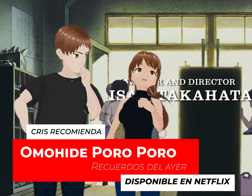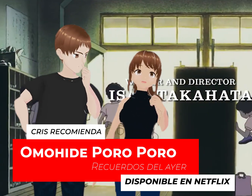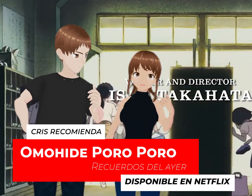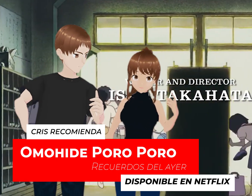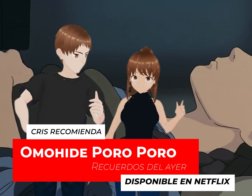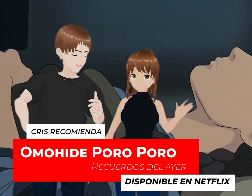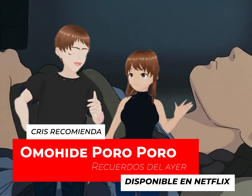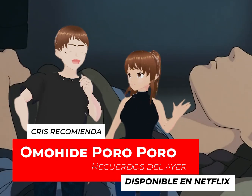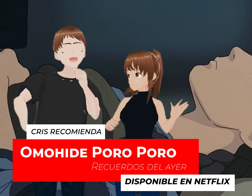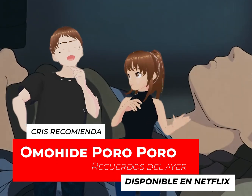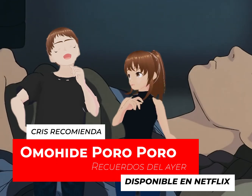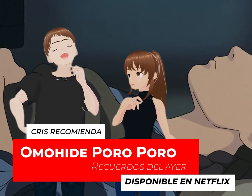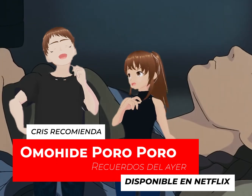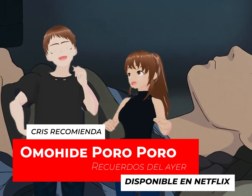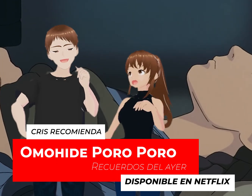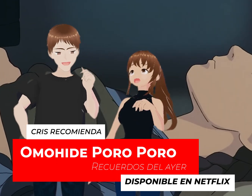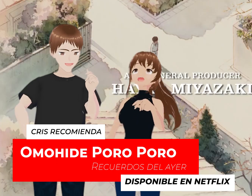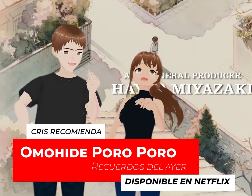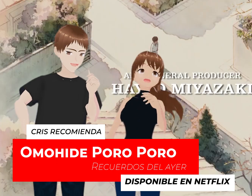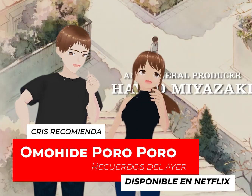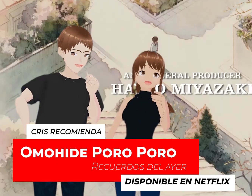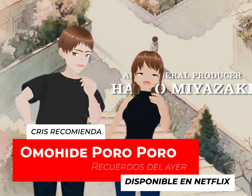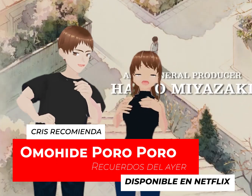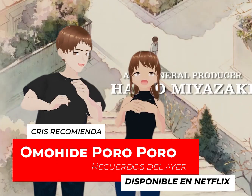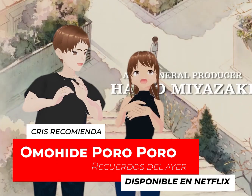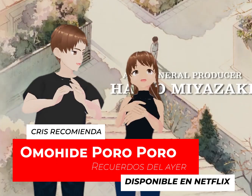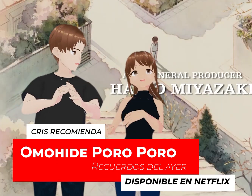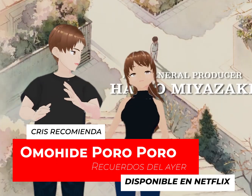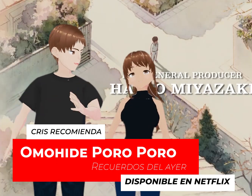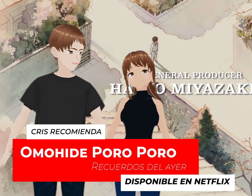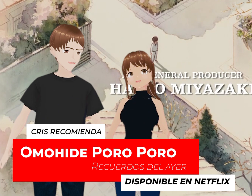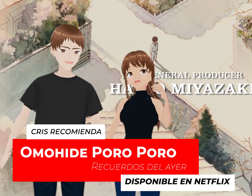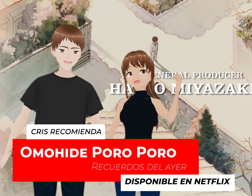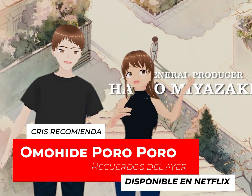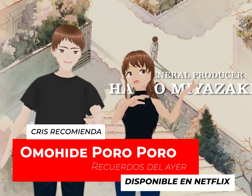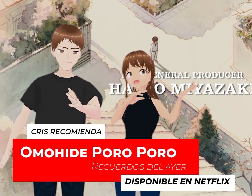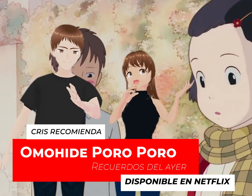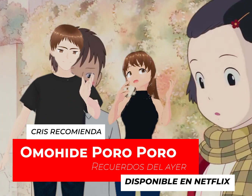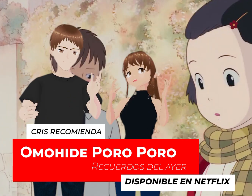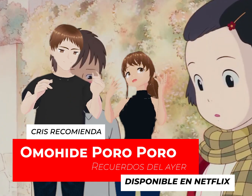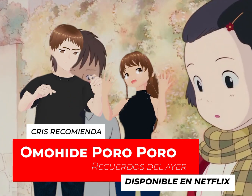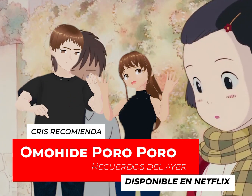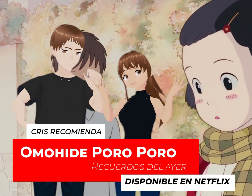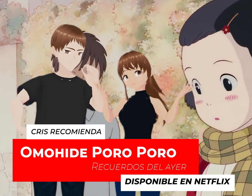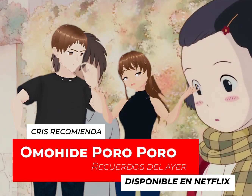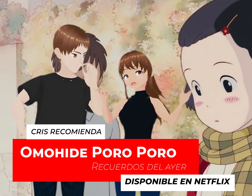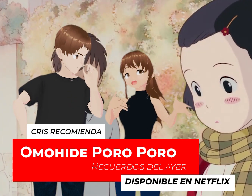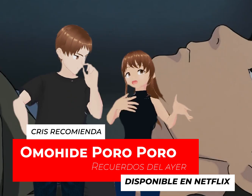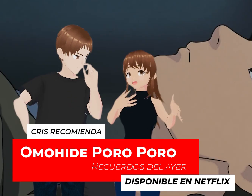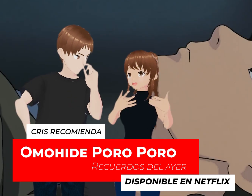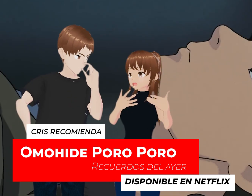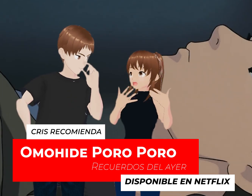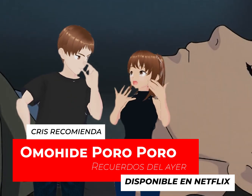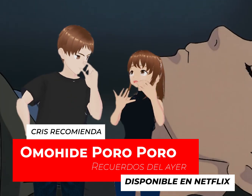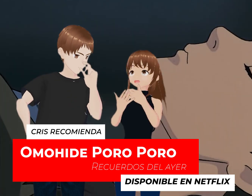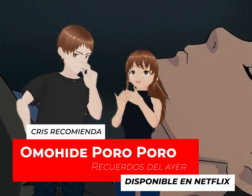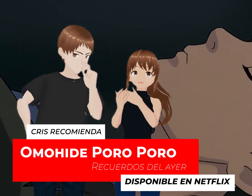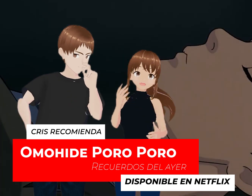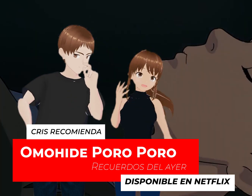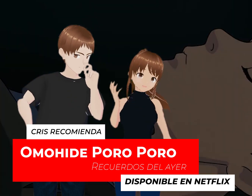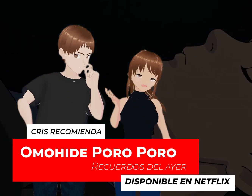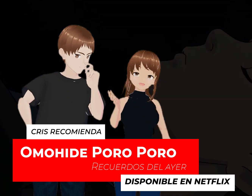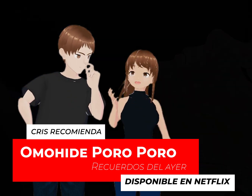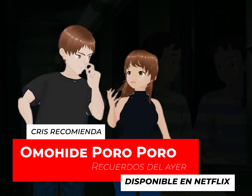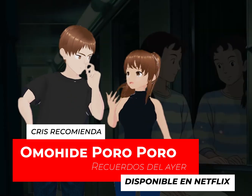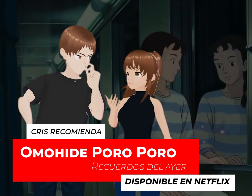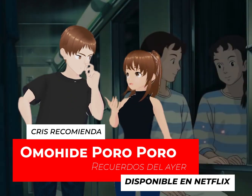platica mucho Por ejemplo, ¿no? Entonces, ya vemos que de grande La hermana,